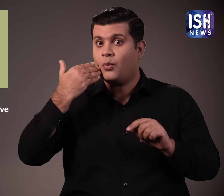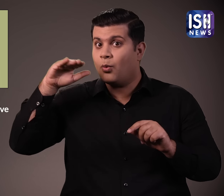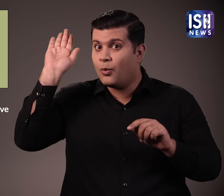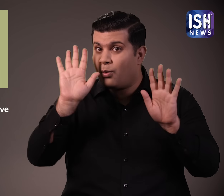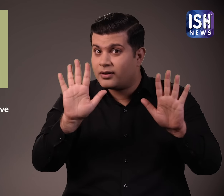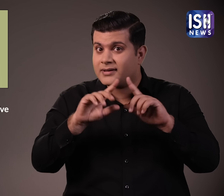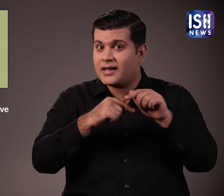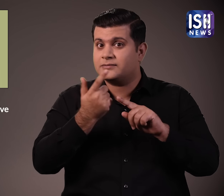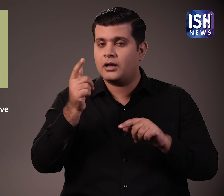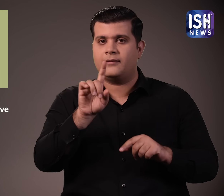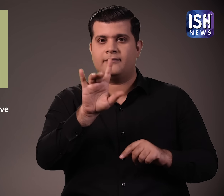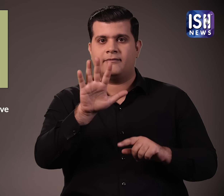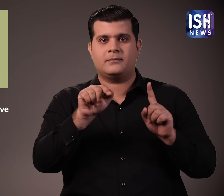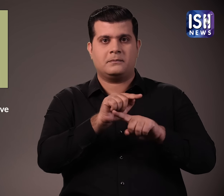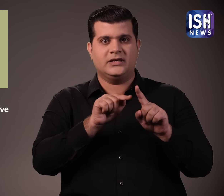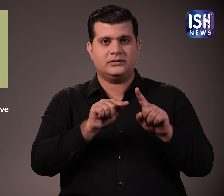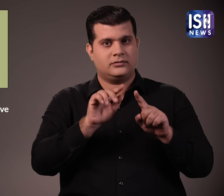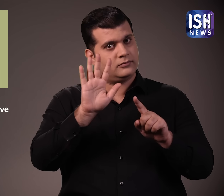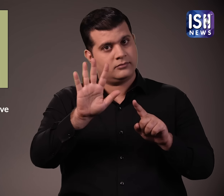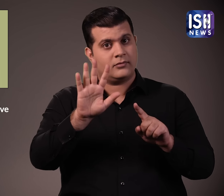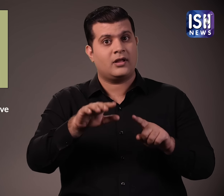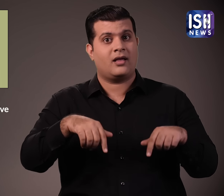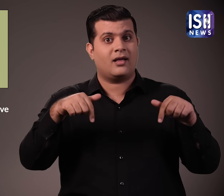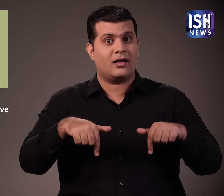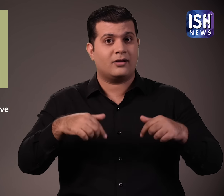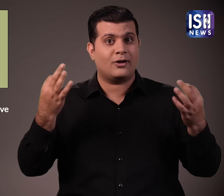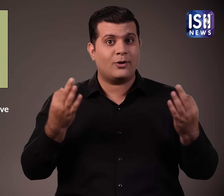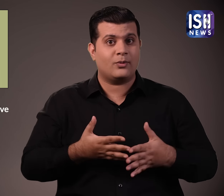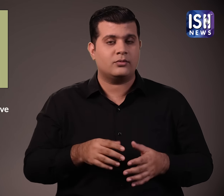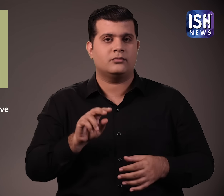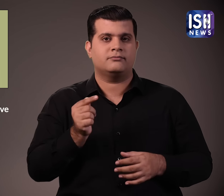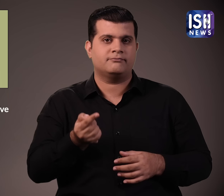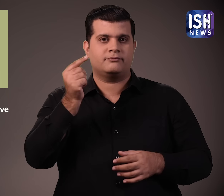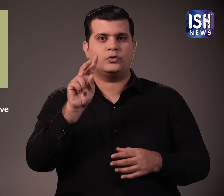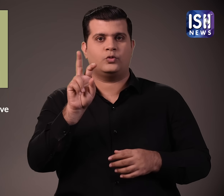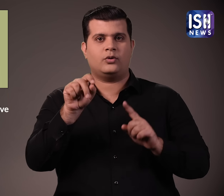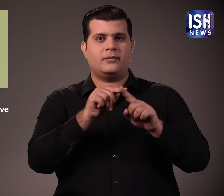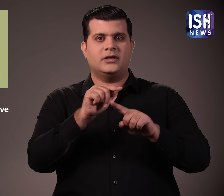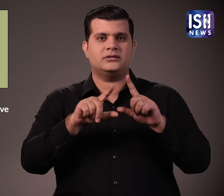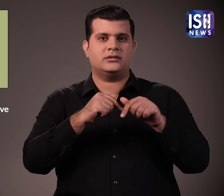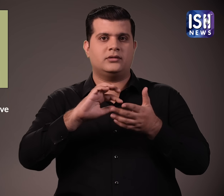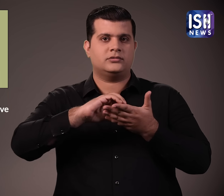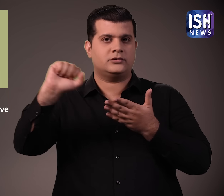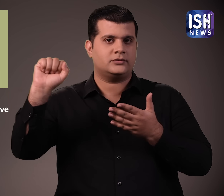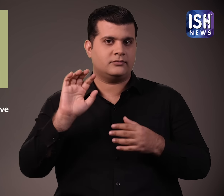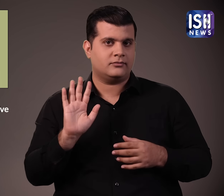Short Term Capital Gain पर कर 15% से बढ़ा कर 20% कर दिया गया है